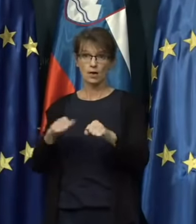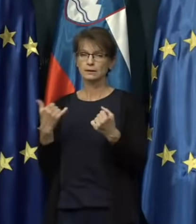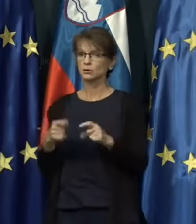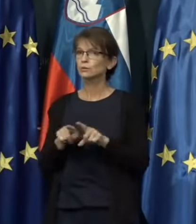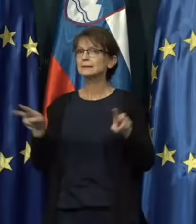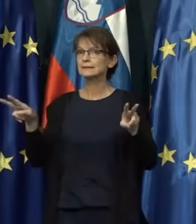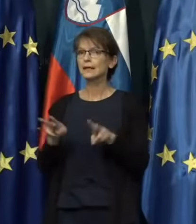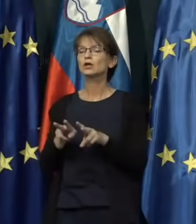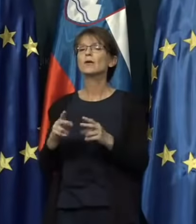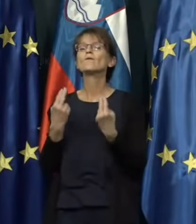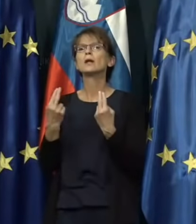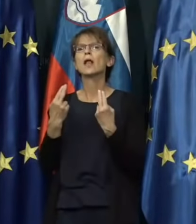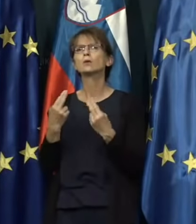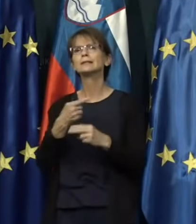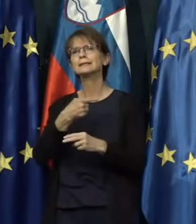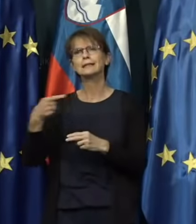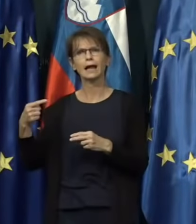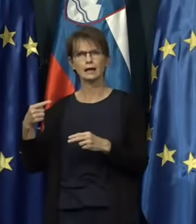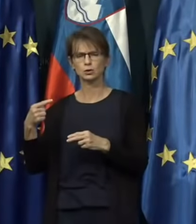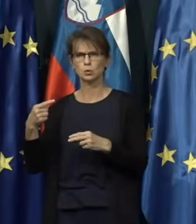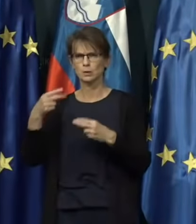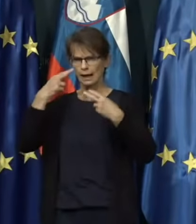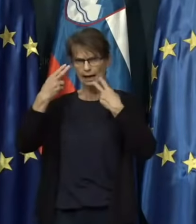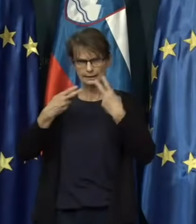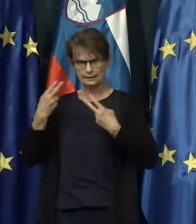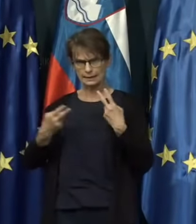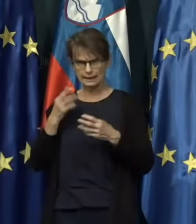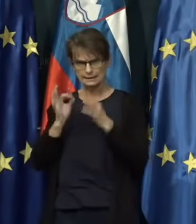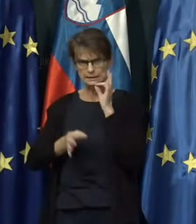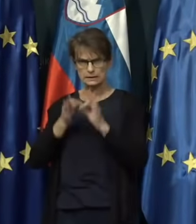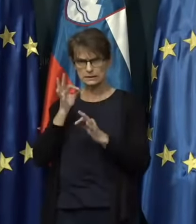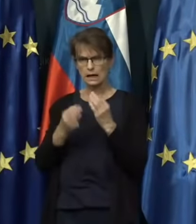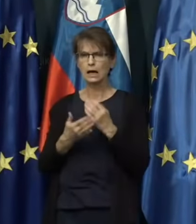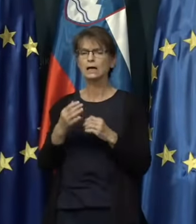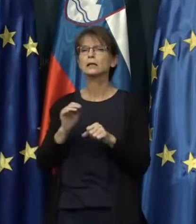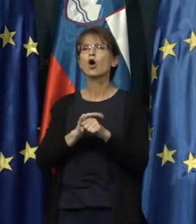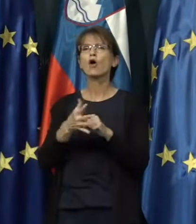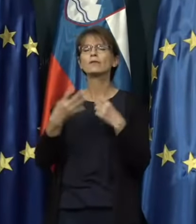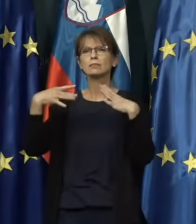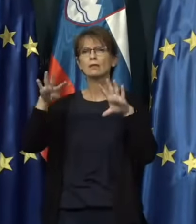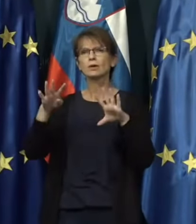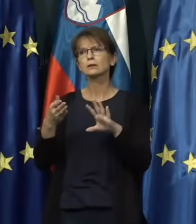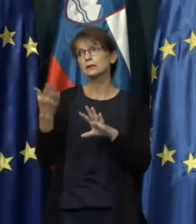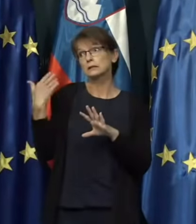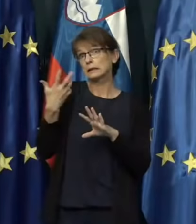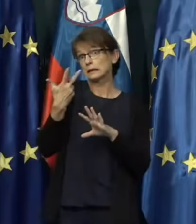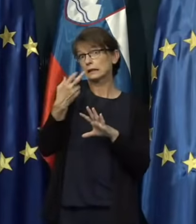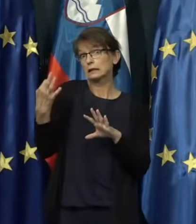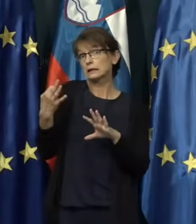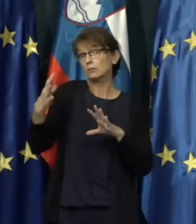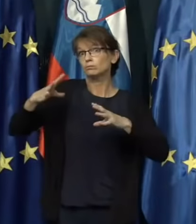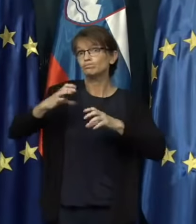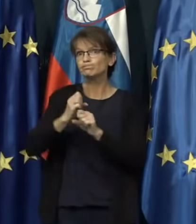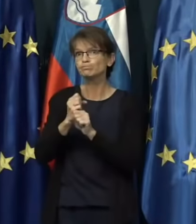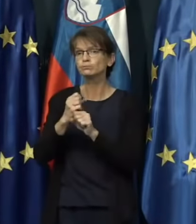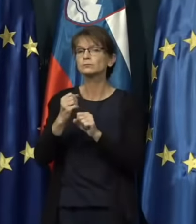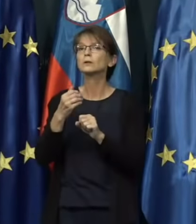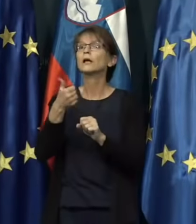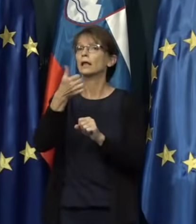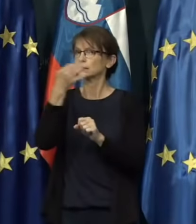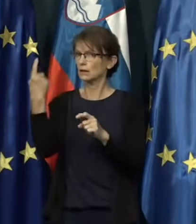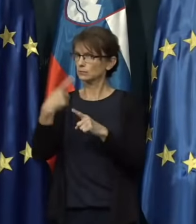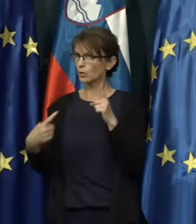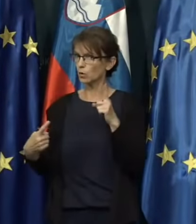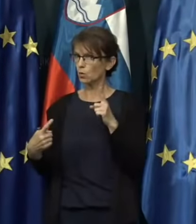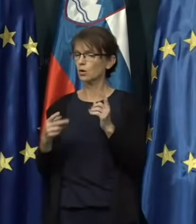veljavnost negativnega testa za COVID-19 iz prejšnjih treh dni na samo dan in pol oziroma